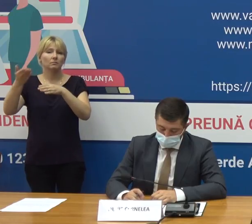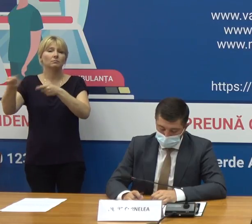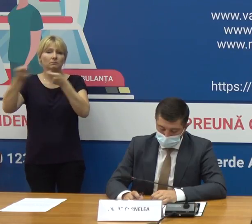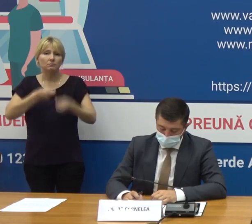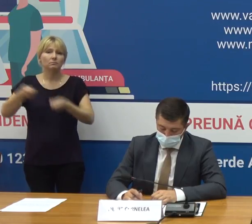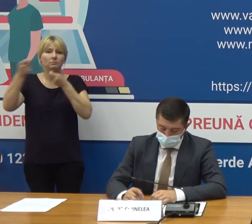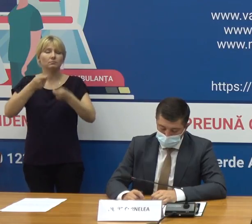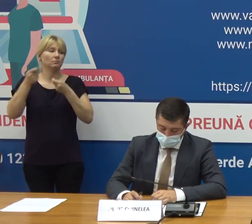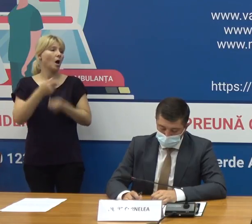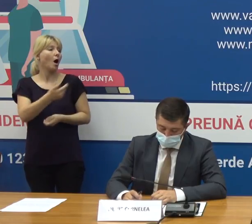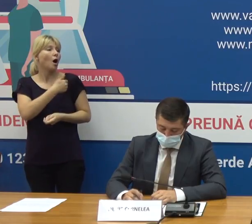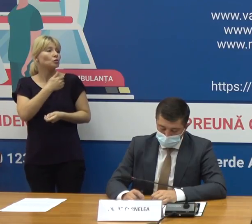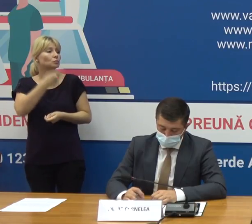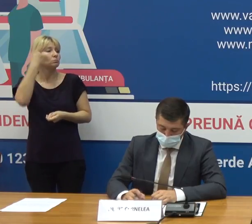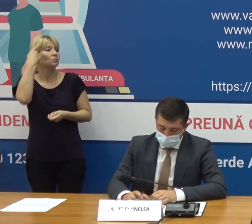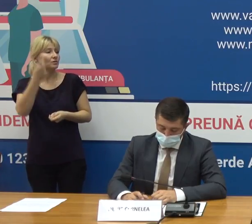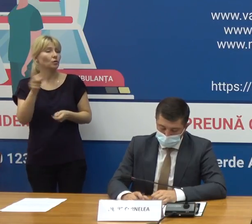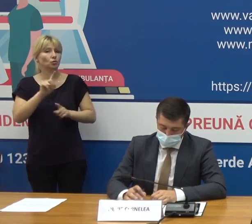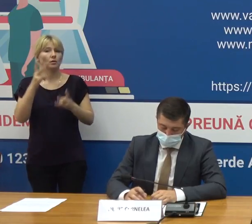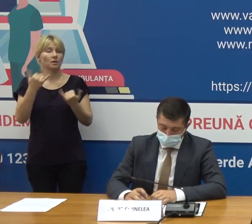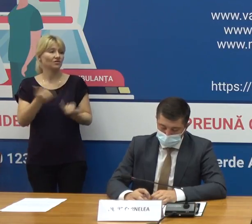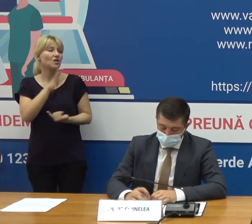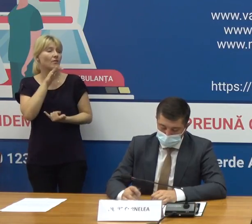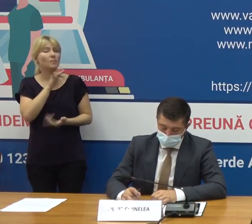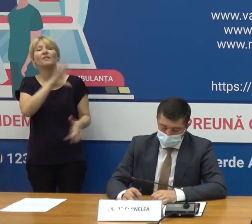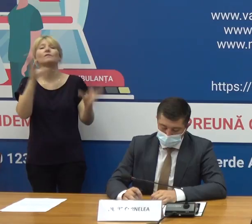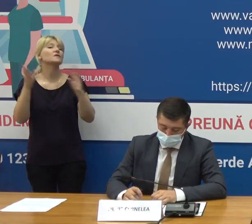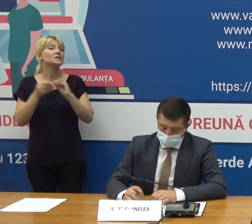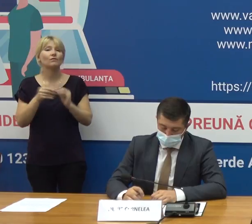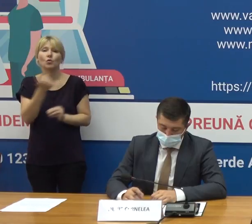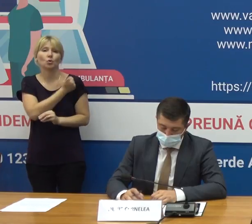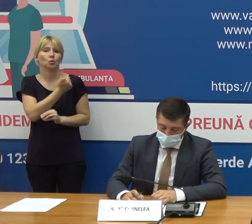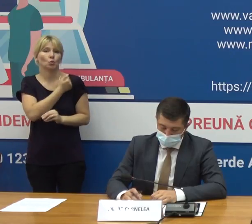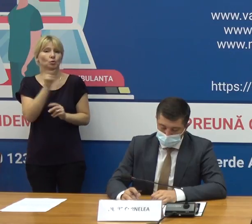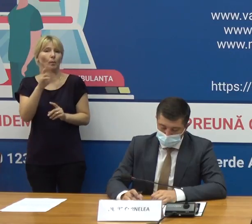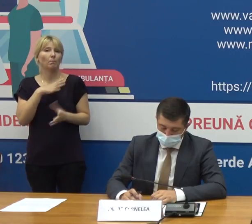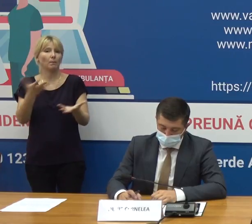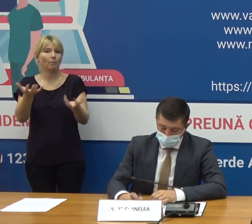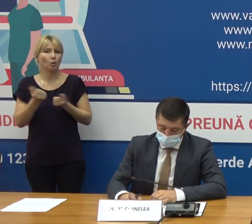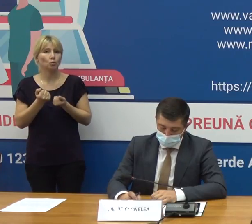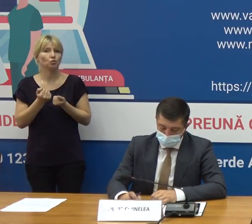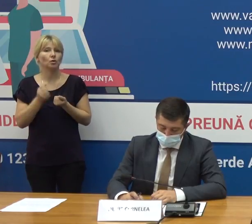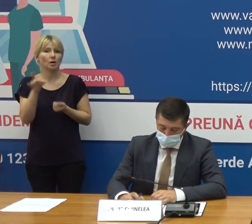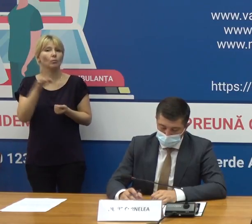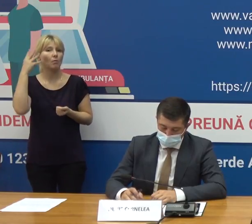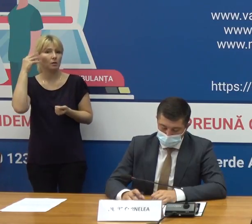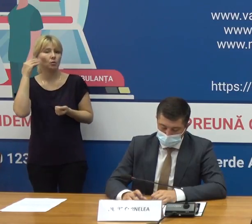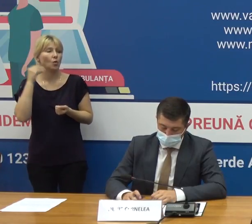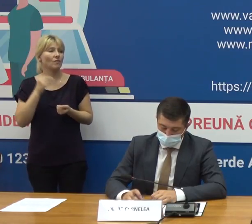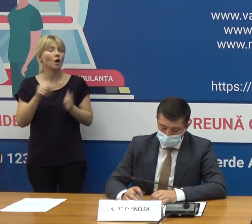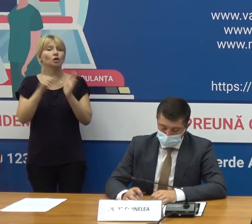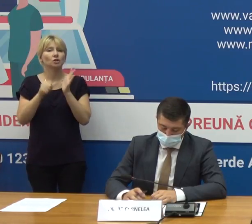Menționez că până la momentul de față din totalul dozelor care au fost recepționate de Republica Moldova în peste